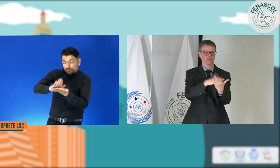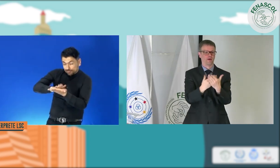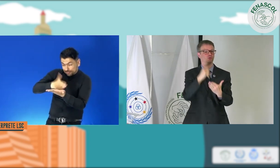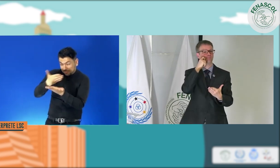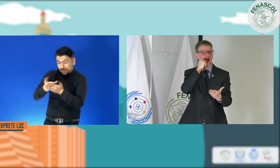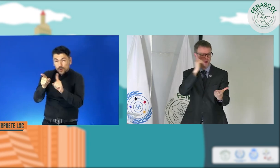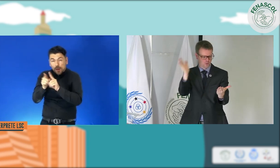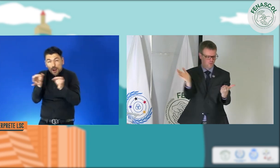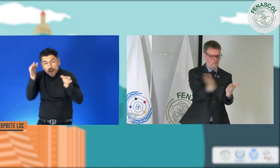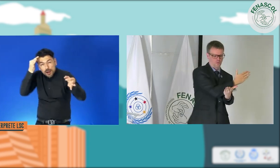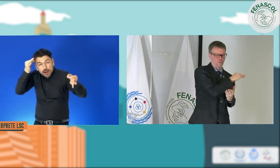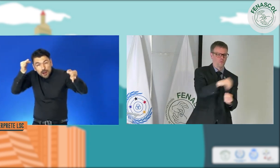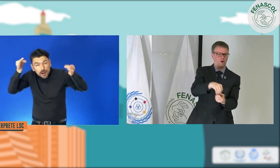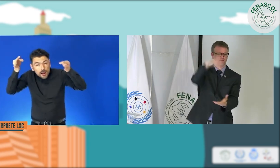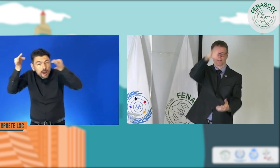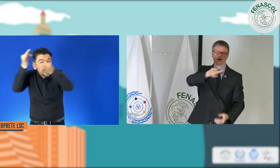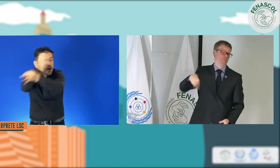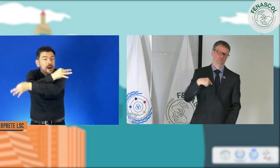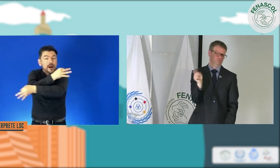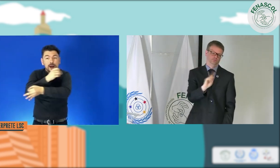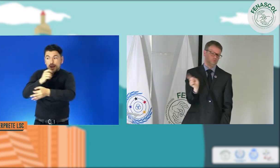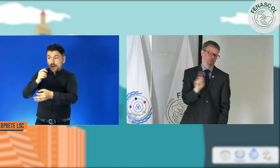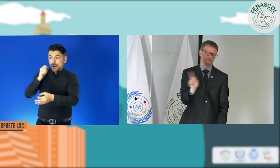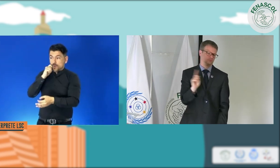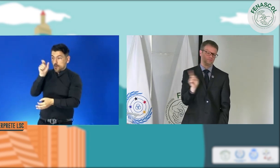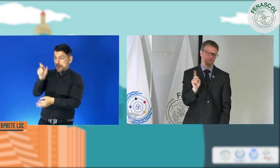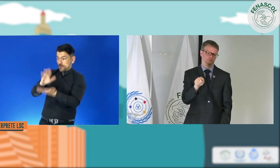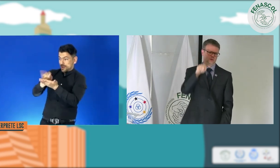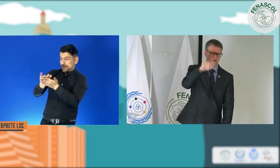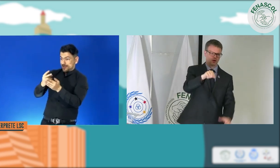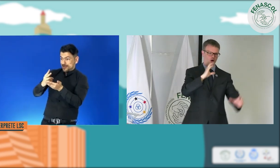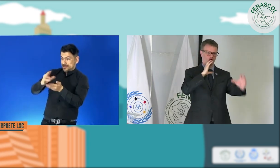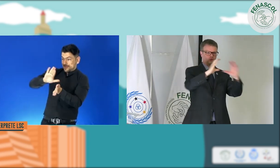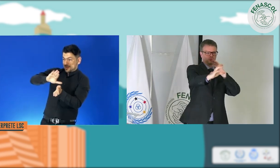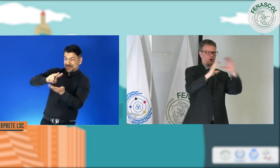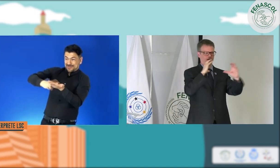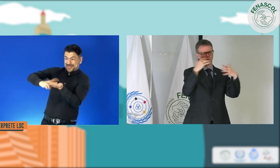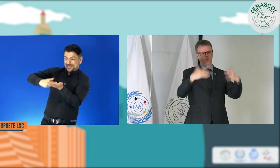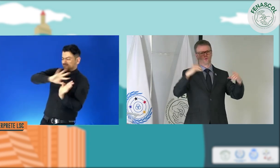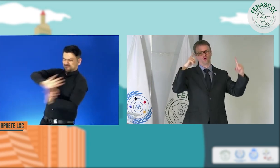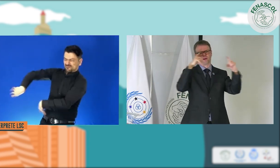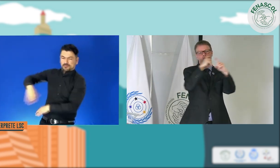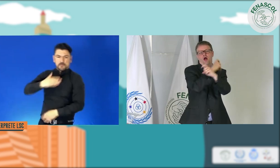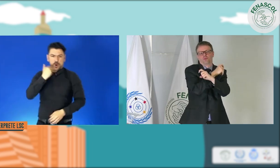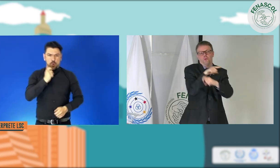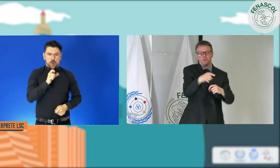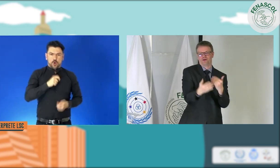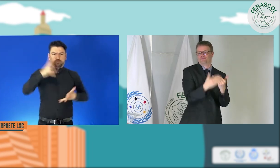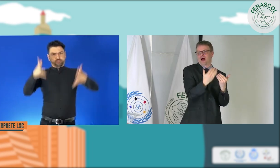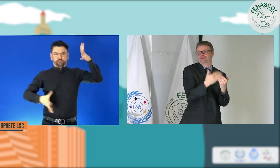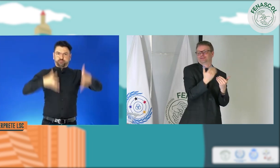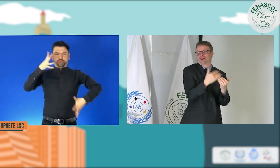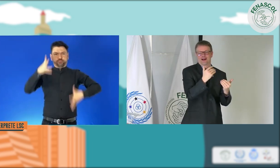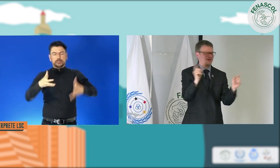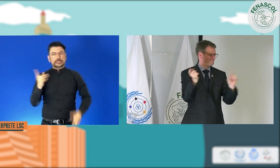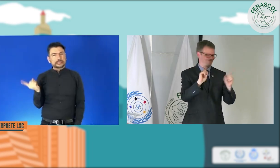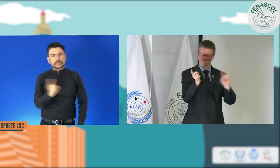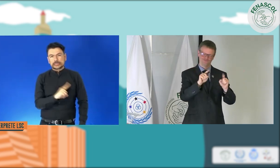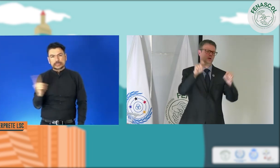Y sabemos perfectamente desde la Federación Mundial de Sordos que un avatar no va a reemplazar la lengua de señas presencial o de